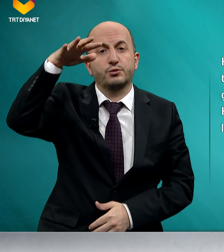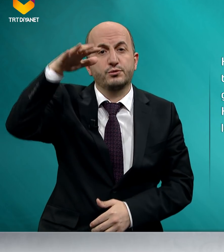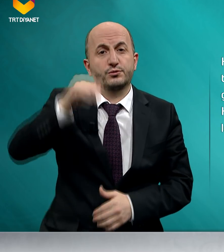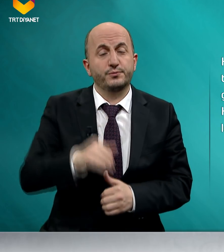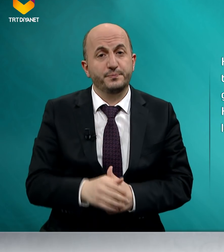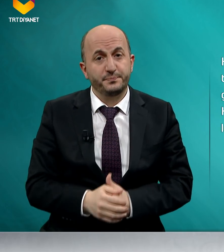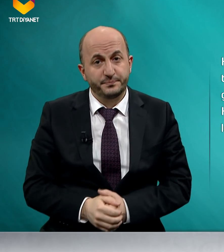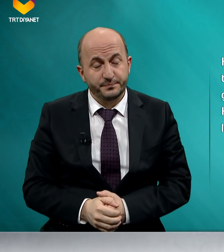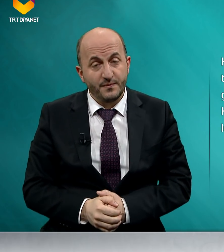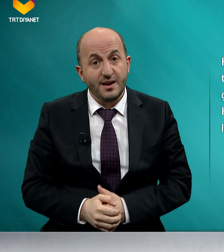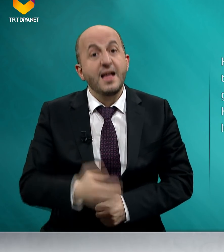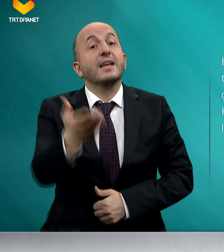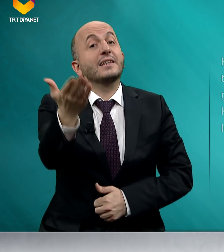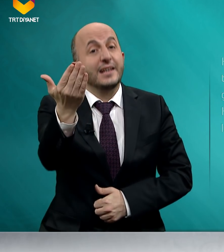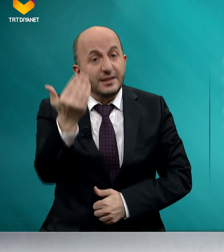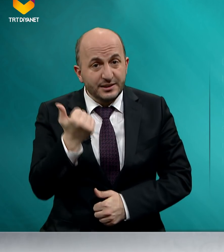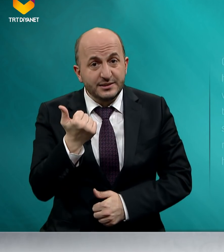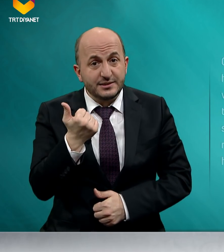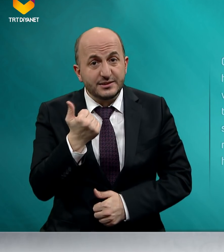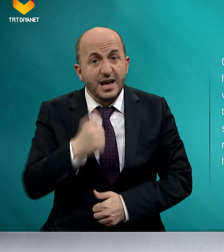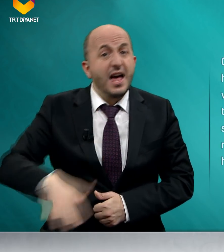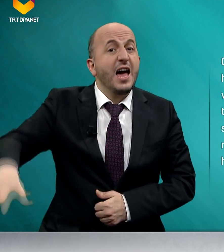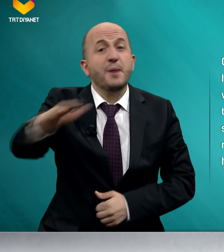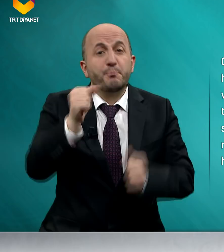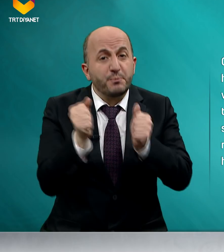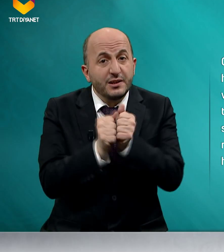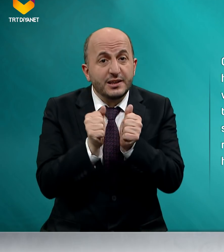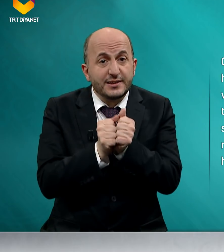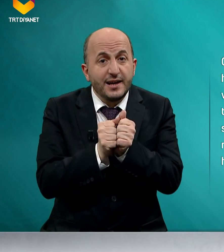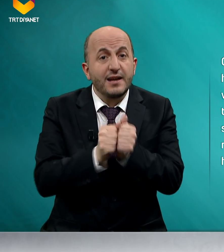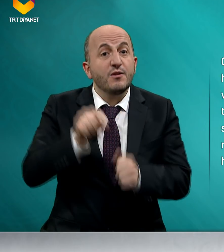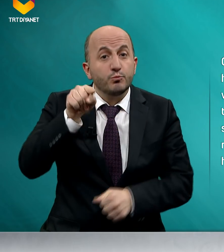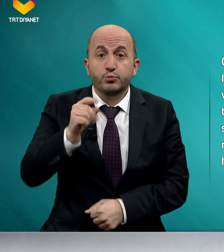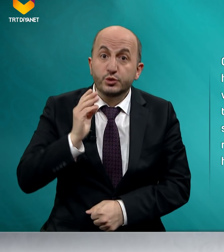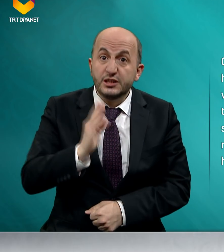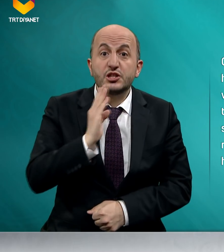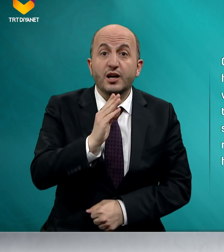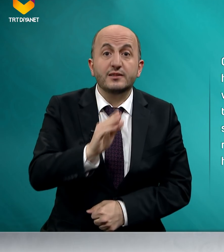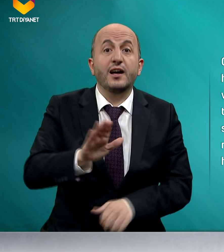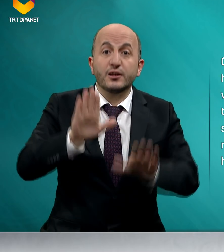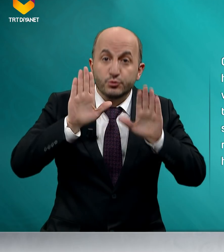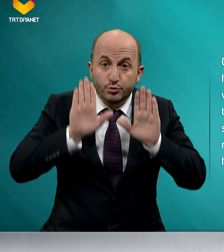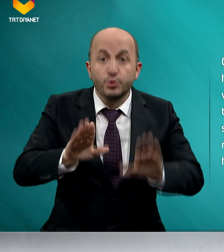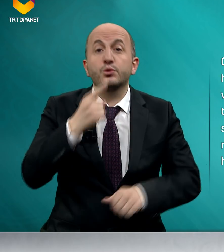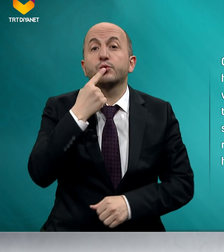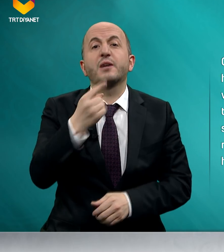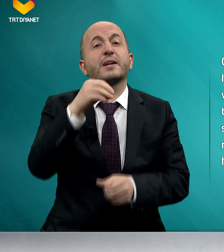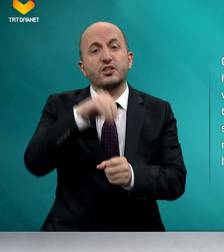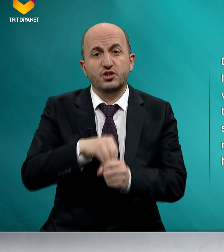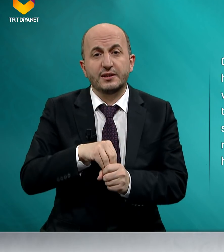Geliniz hep birlikte bu gidişata dur demek için